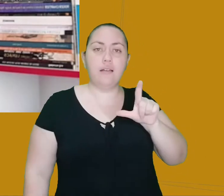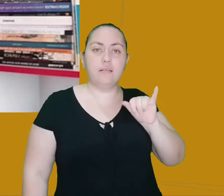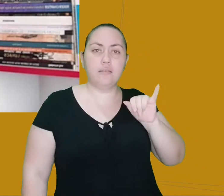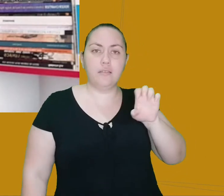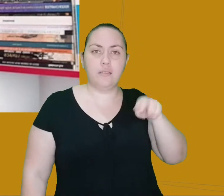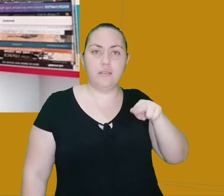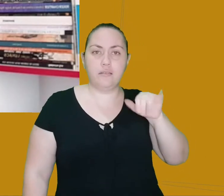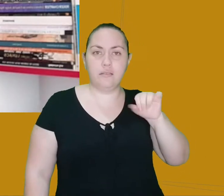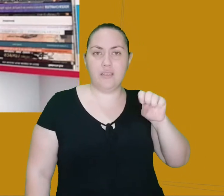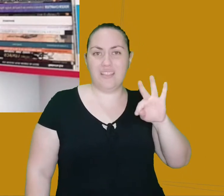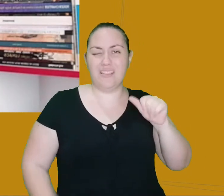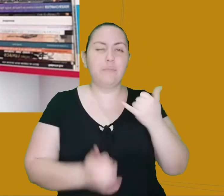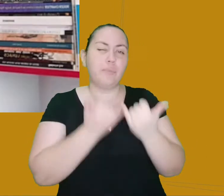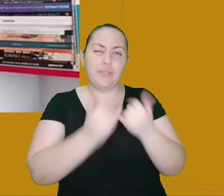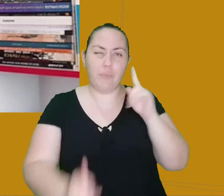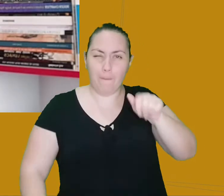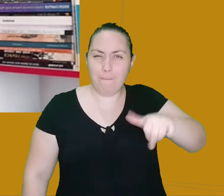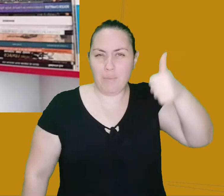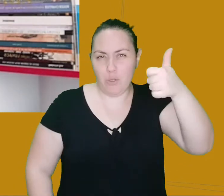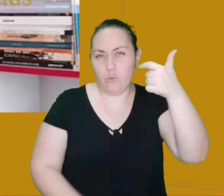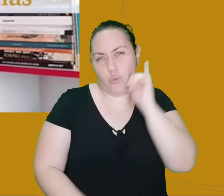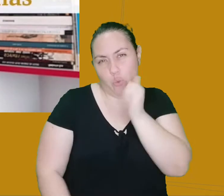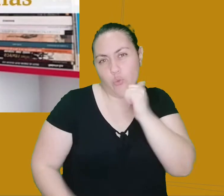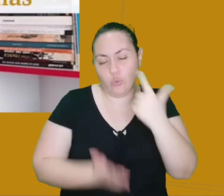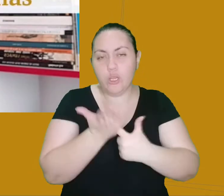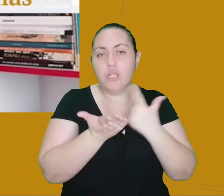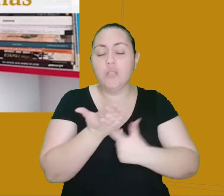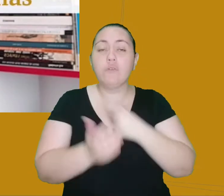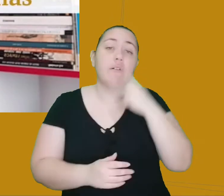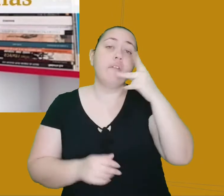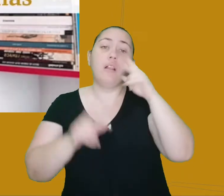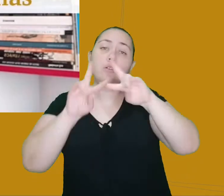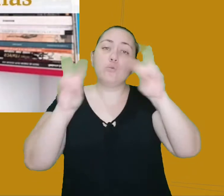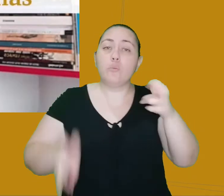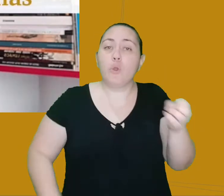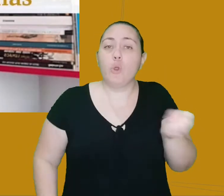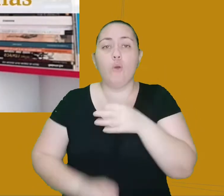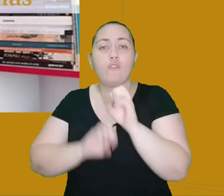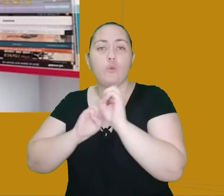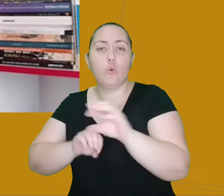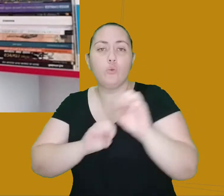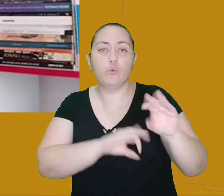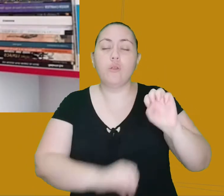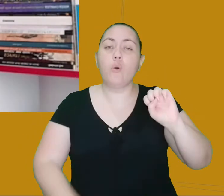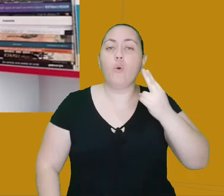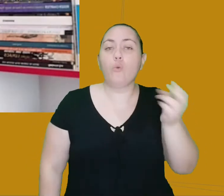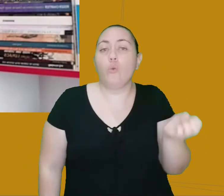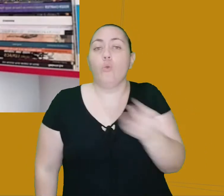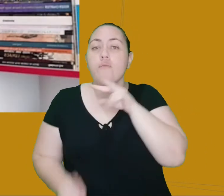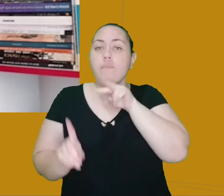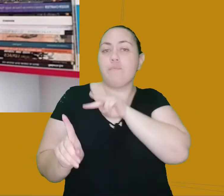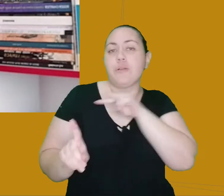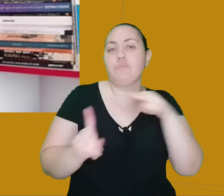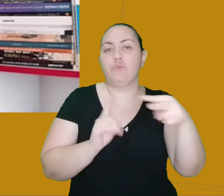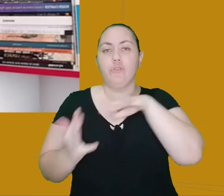conto do livro, falam dessas novas doutrinas, ou desses novos modos de entender o mundo, e como essas doutrinas